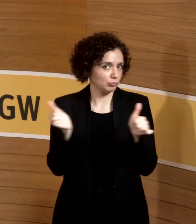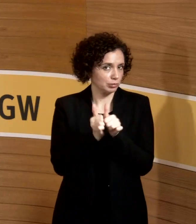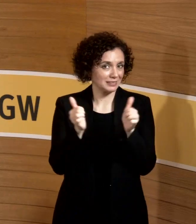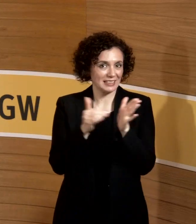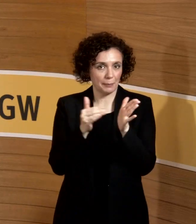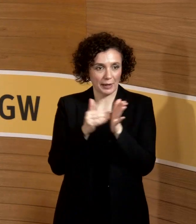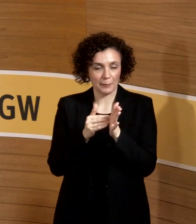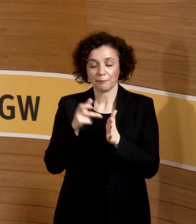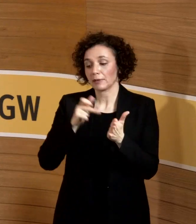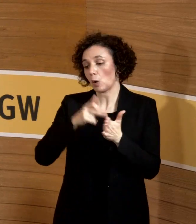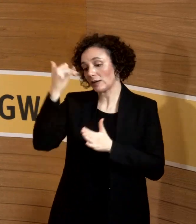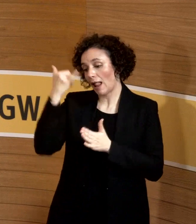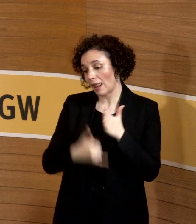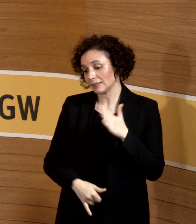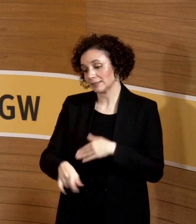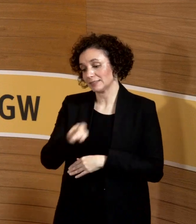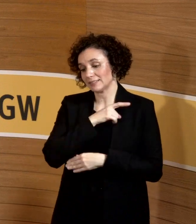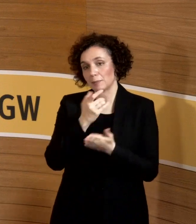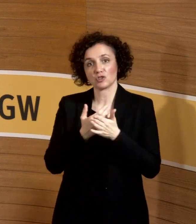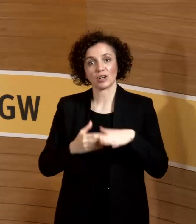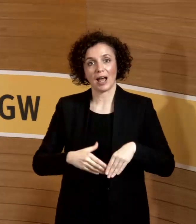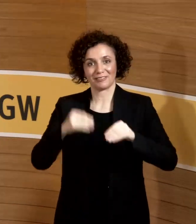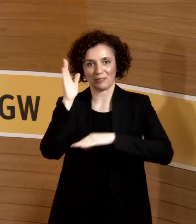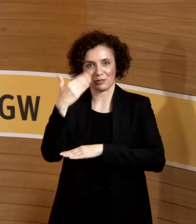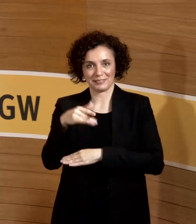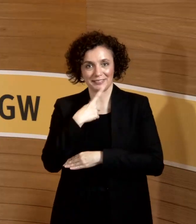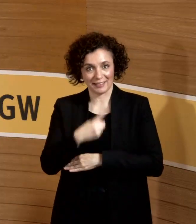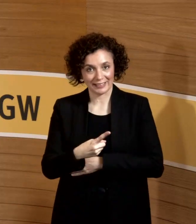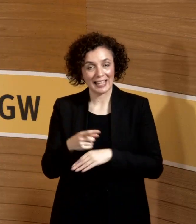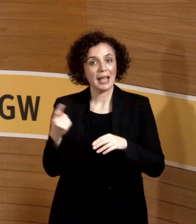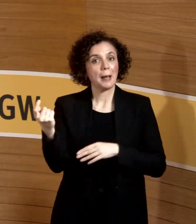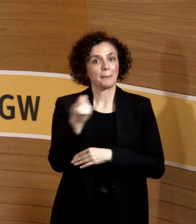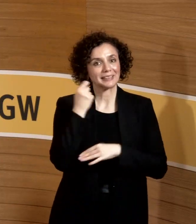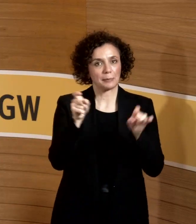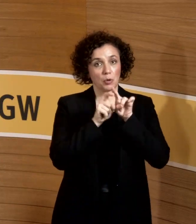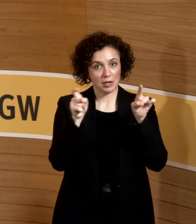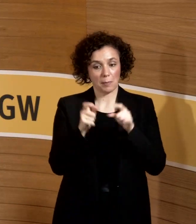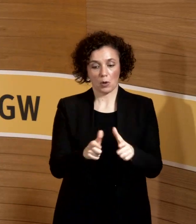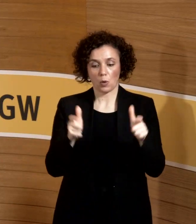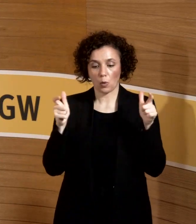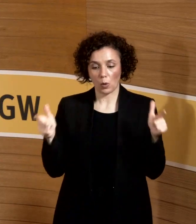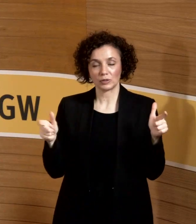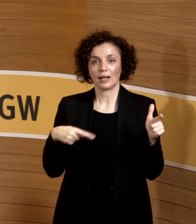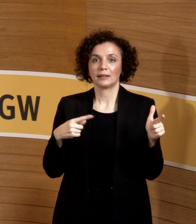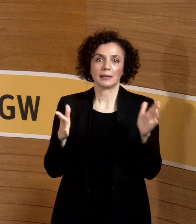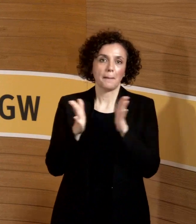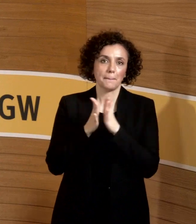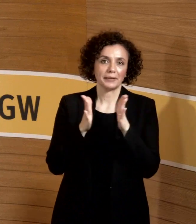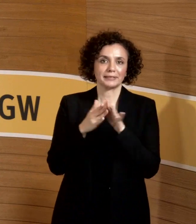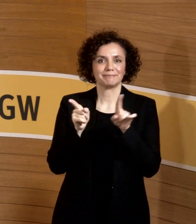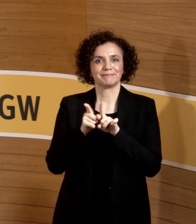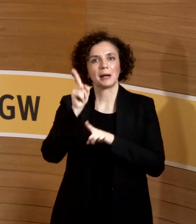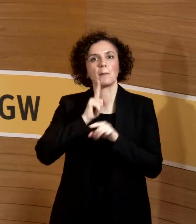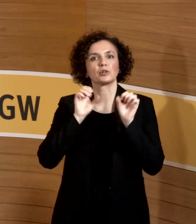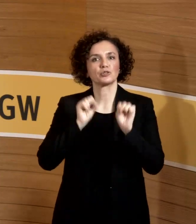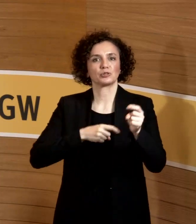womit ich begonnen habe, versuchen Sie, wenn der Betrieb eine entsprechende Größe hat, einen Prozess Mutterschutz anzuregen, wo viele